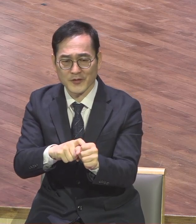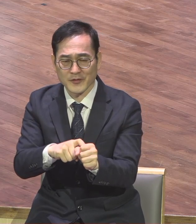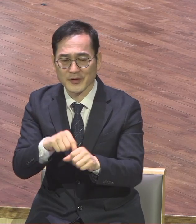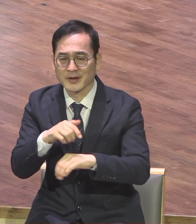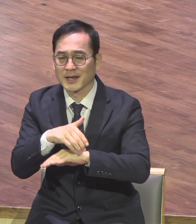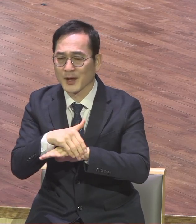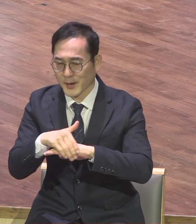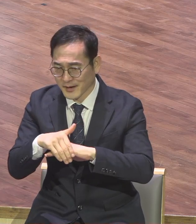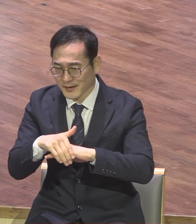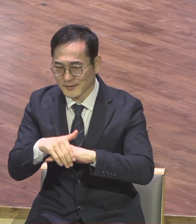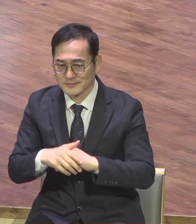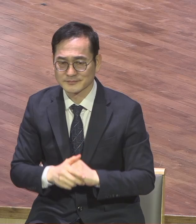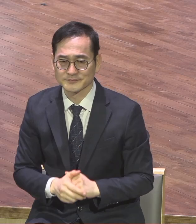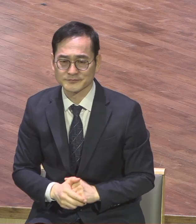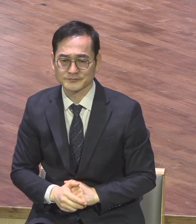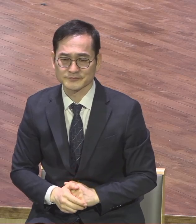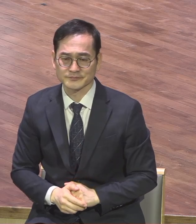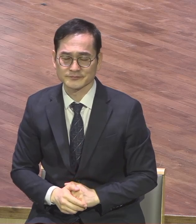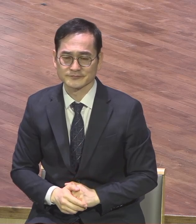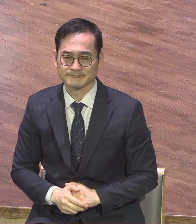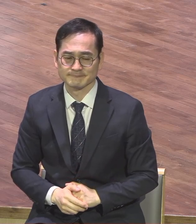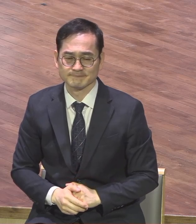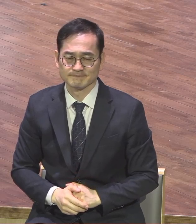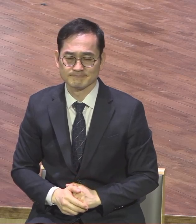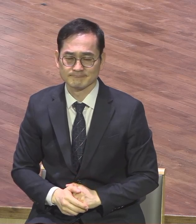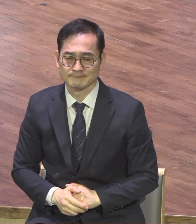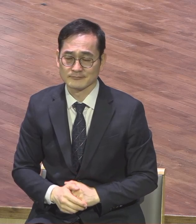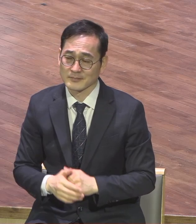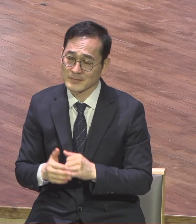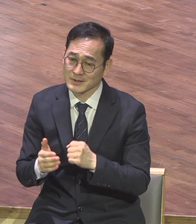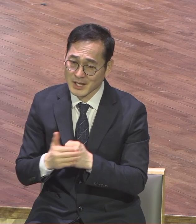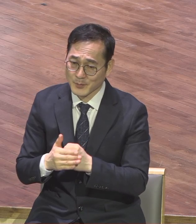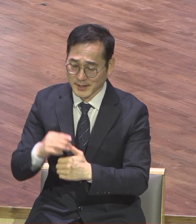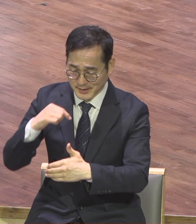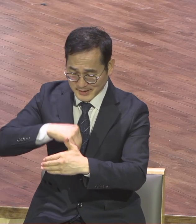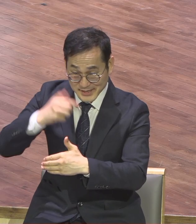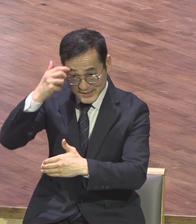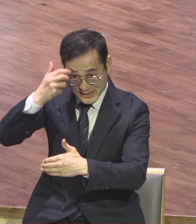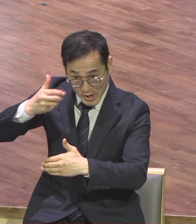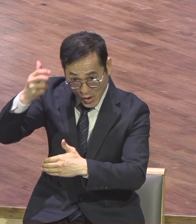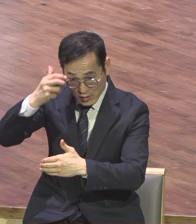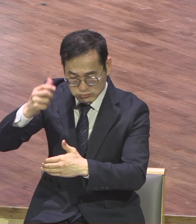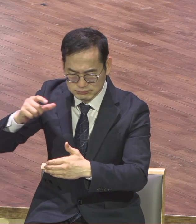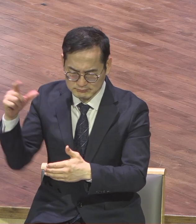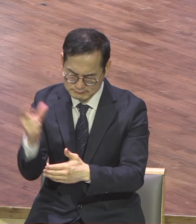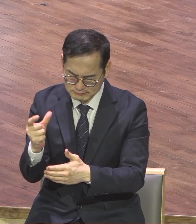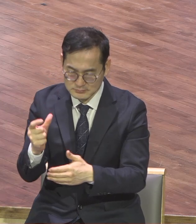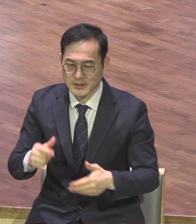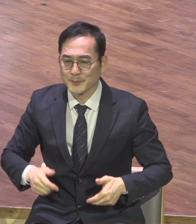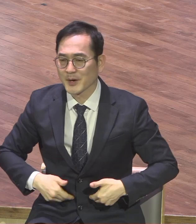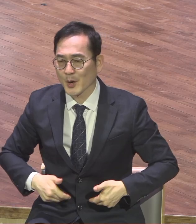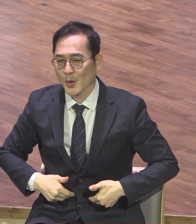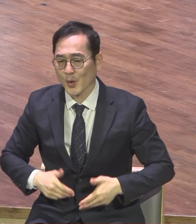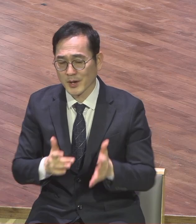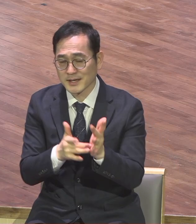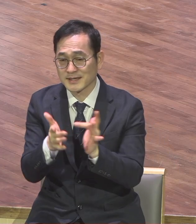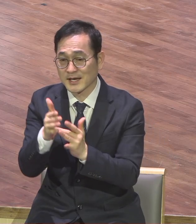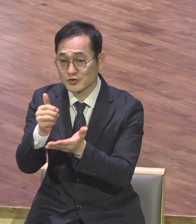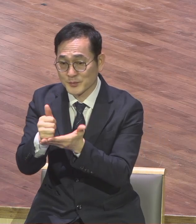우리 속사람이 뭐예요 속사람이 강근해야 되고 우리가 그리스도 예수의 그 놀라운 사랑의